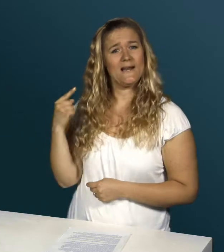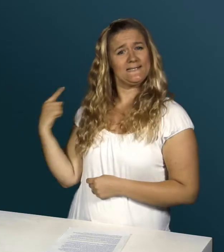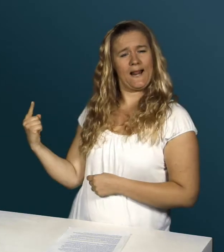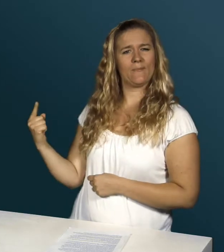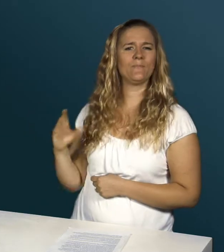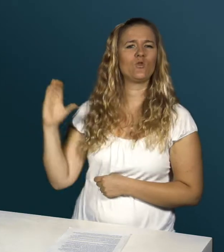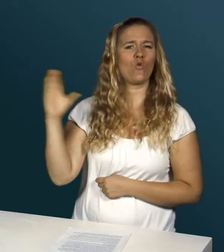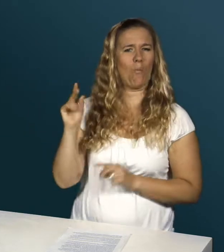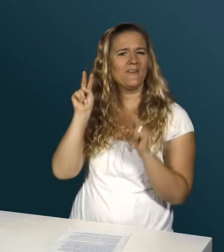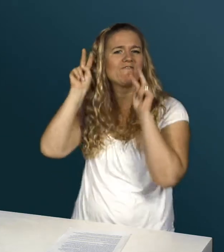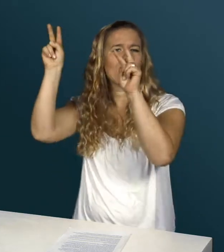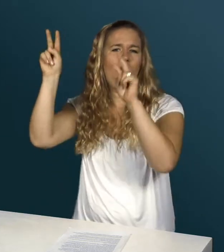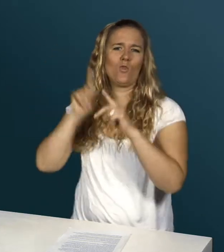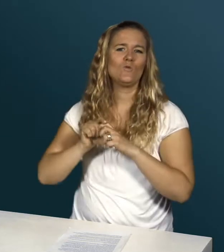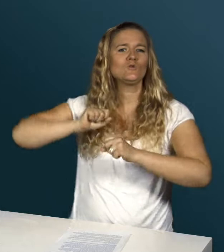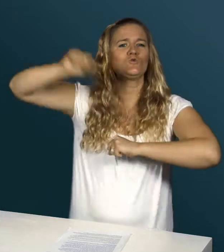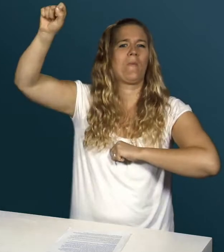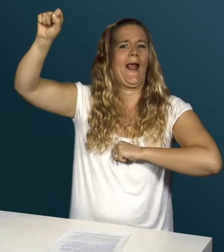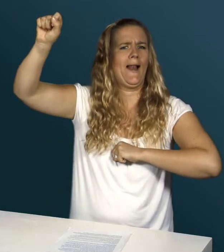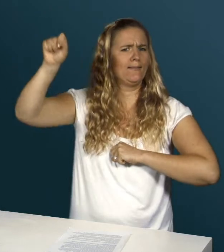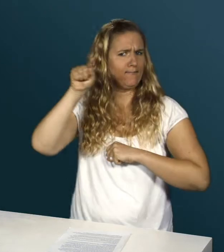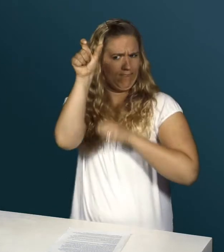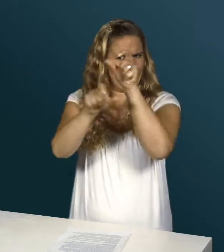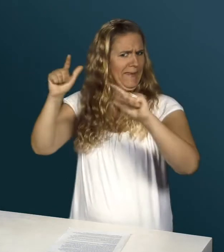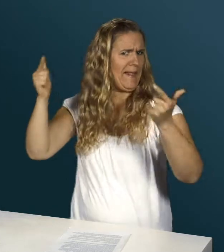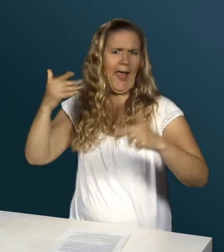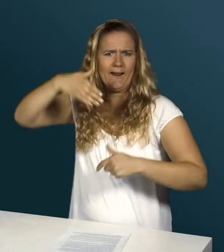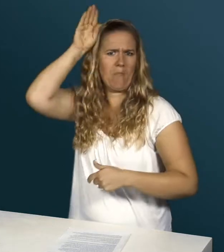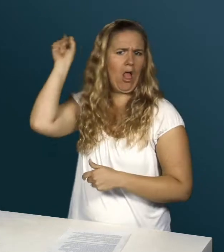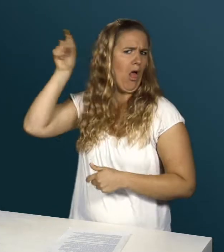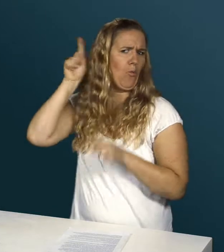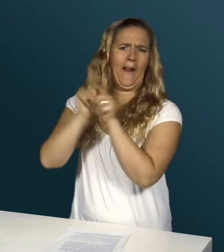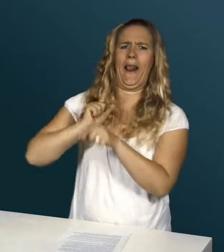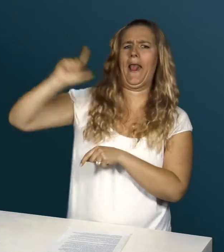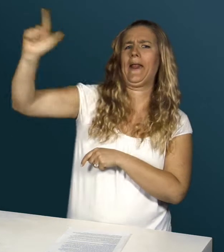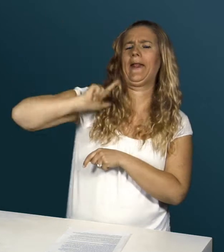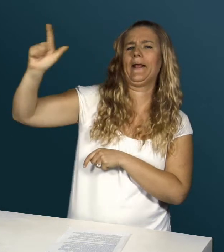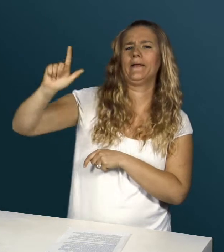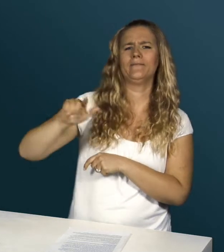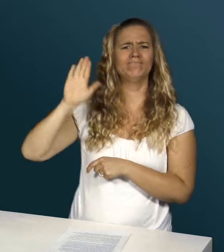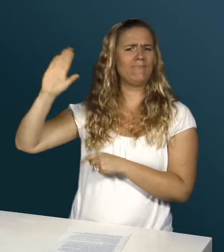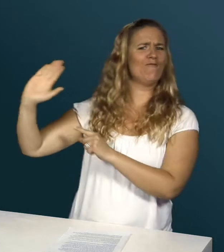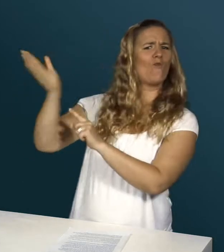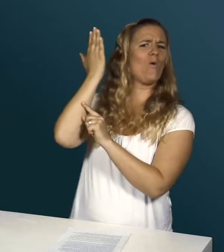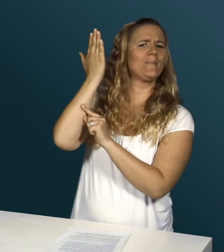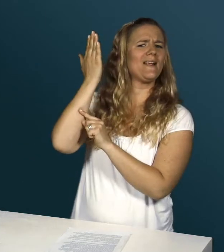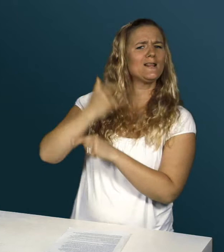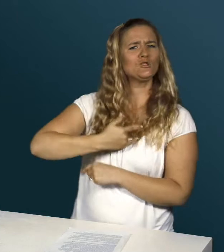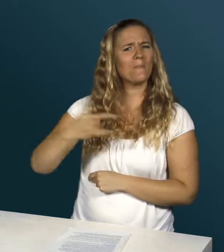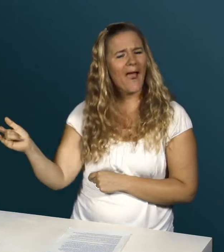dies nicht. Als Fan von Comic-Superhelden hat er gesehen, dass diese alle keine blauen Hörgeräte tragen und er will